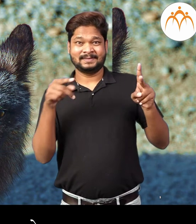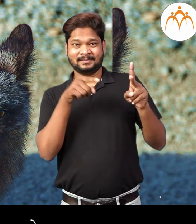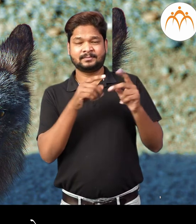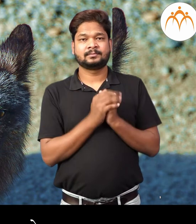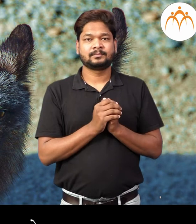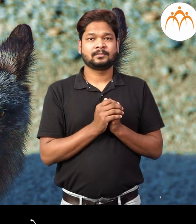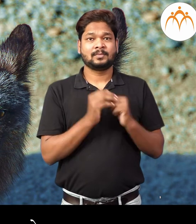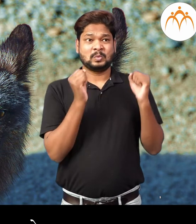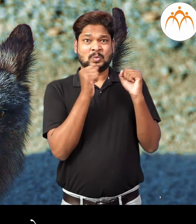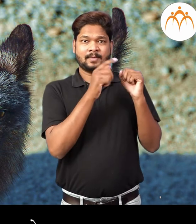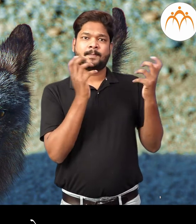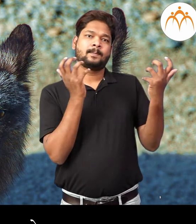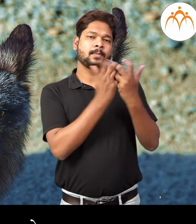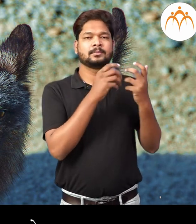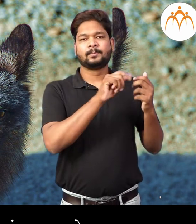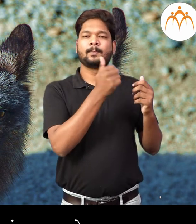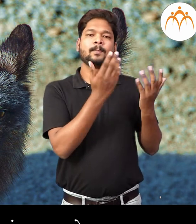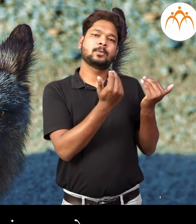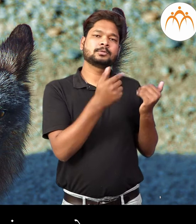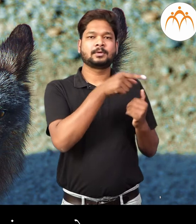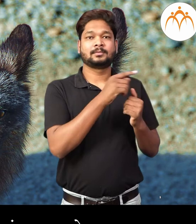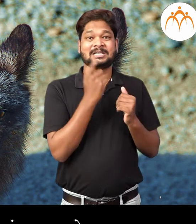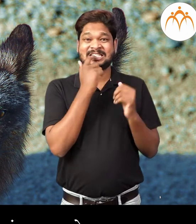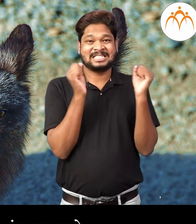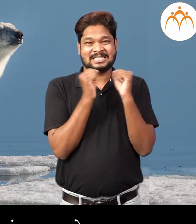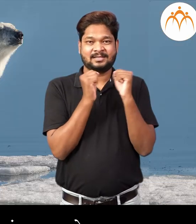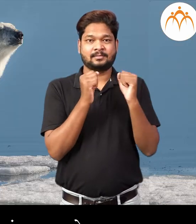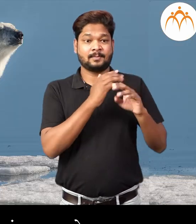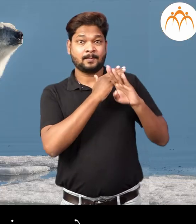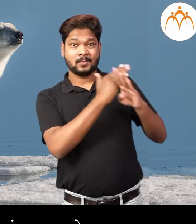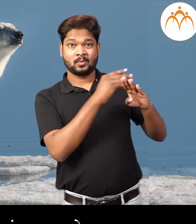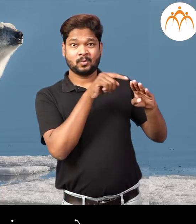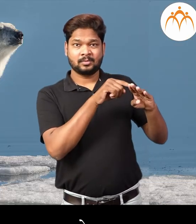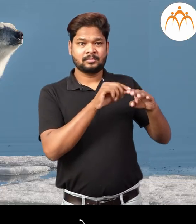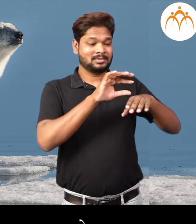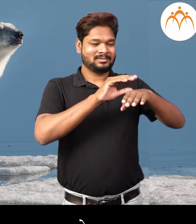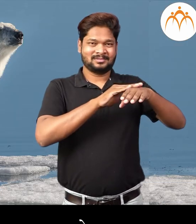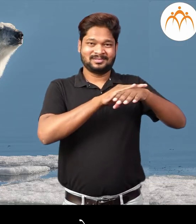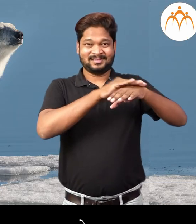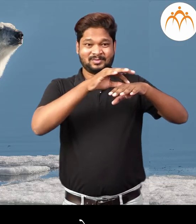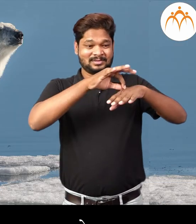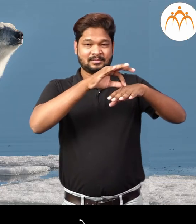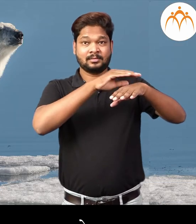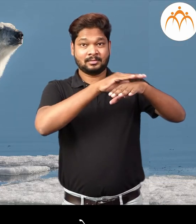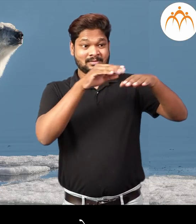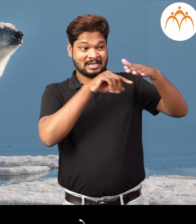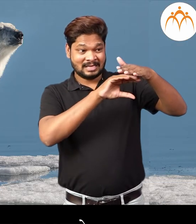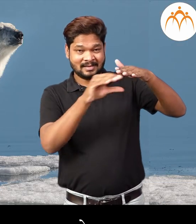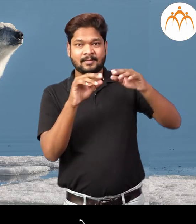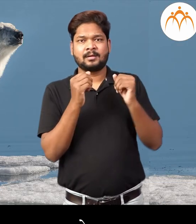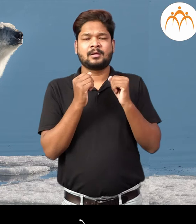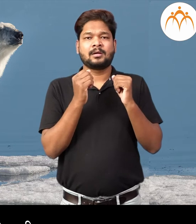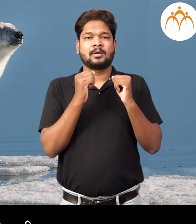बरफाल प्रदेशात आढ़तात परफा पासुन या प्राण्यांचे सवरक्षन भावे, मुणुन त्यांची कातडी खुब जाड अस्ते